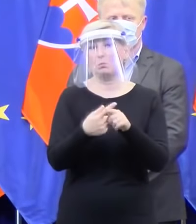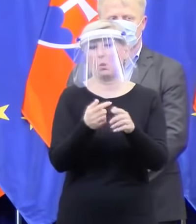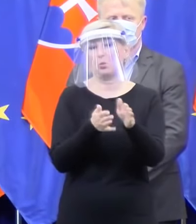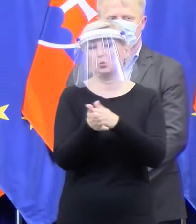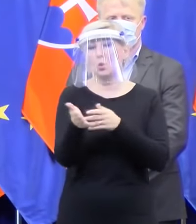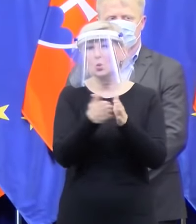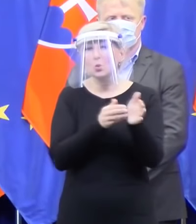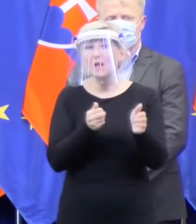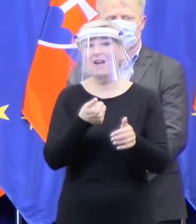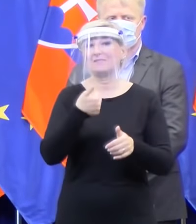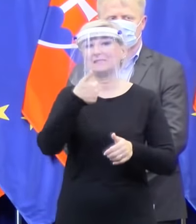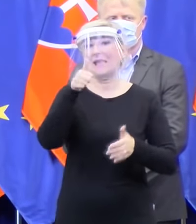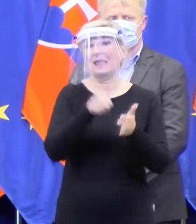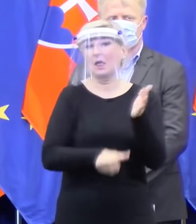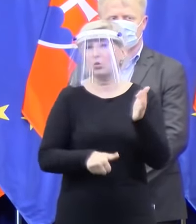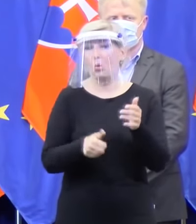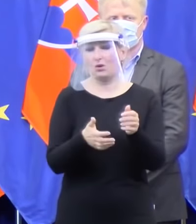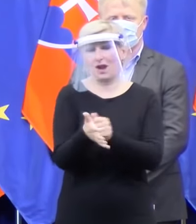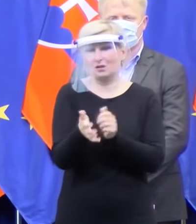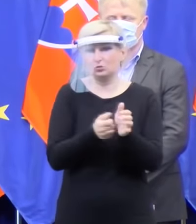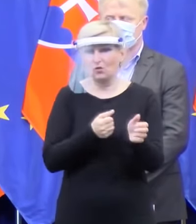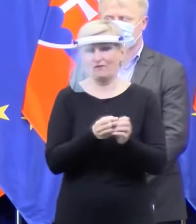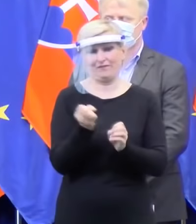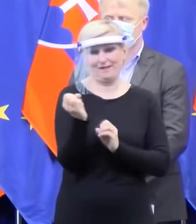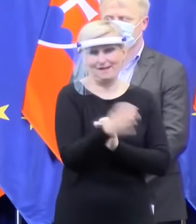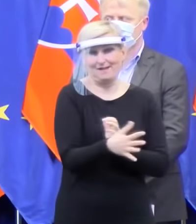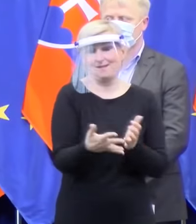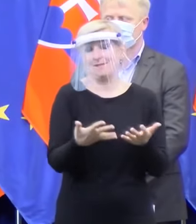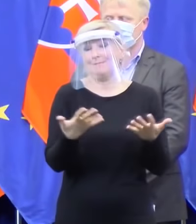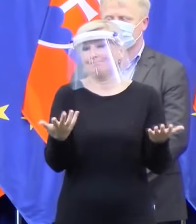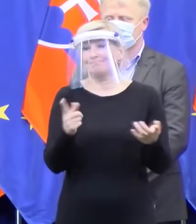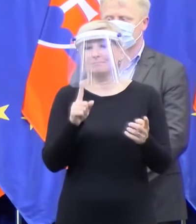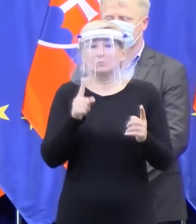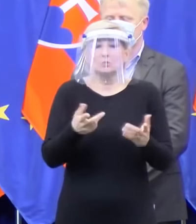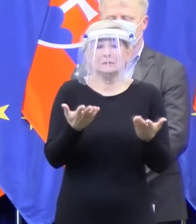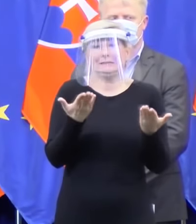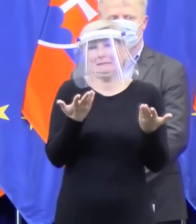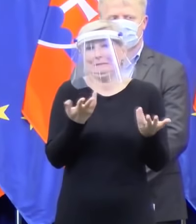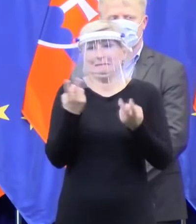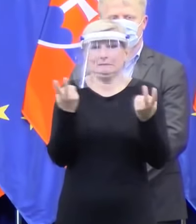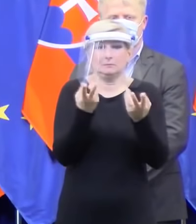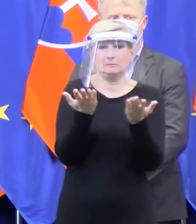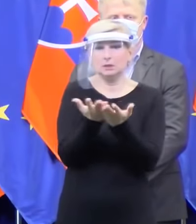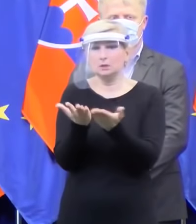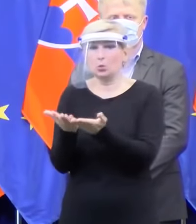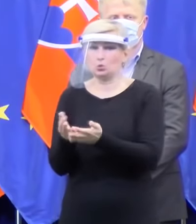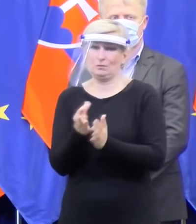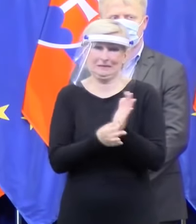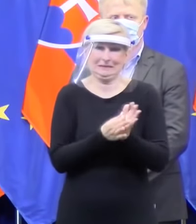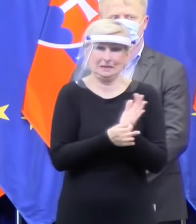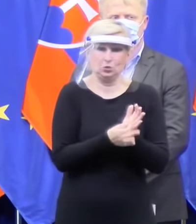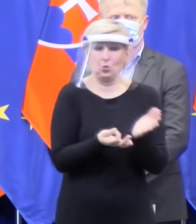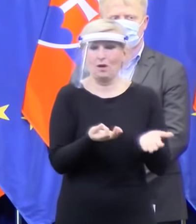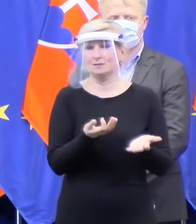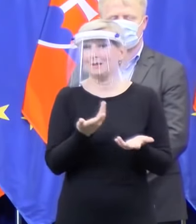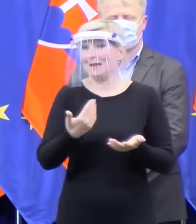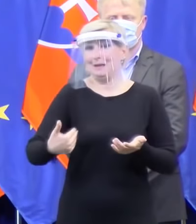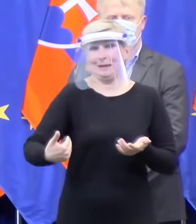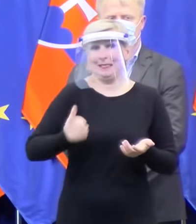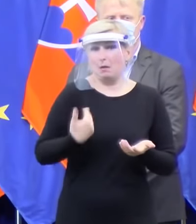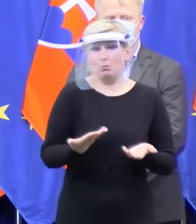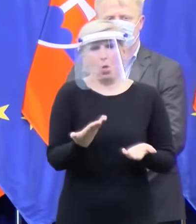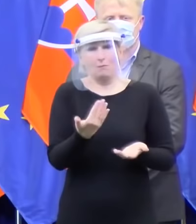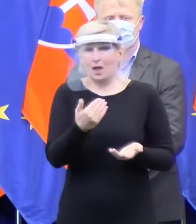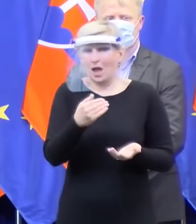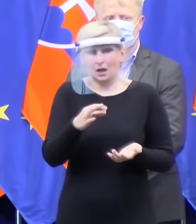nákupe pečiva a podobne. Jednoducho budeme musieť sa prispôsobiť situácii. Keď nebudú k dispozícii, tak nemôžeme